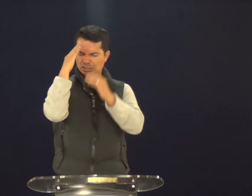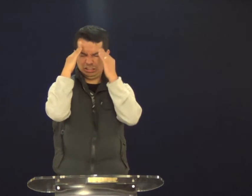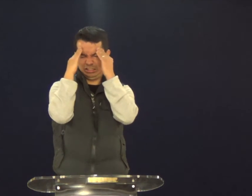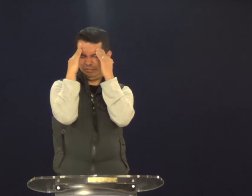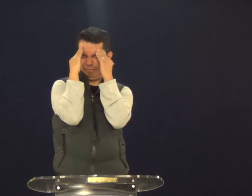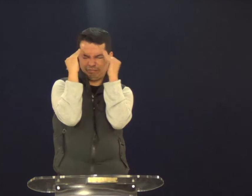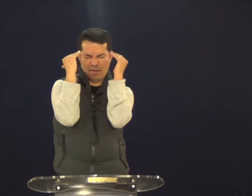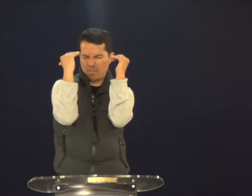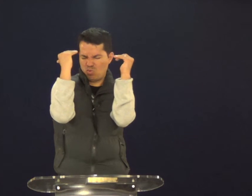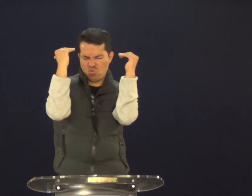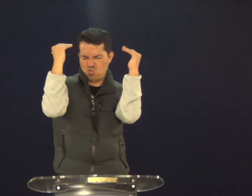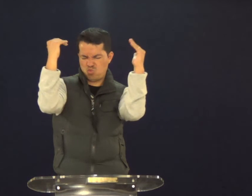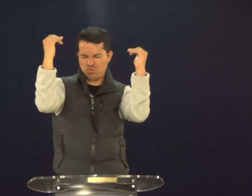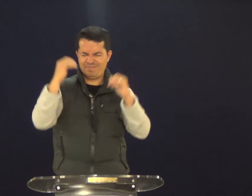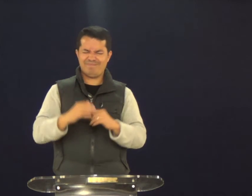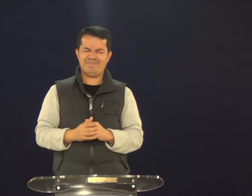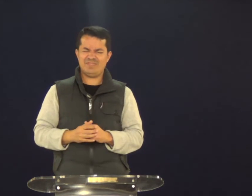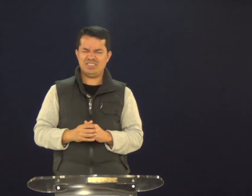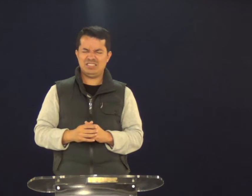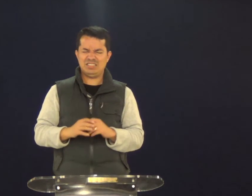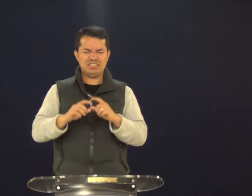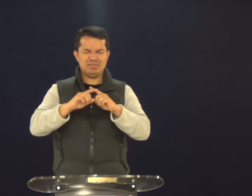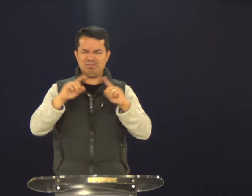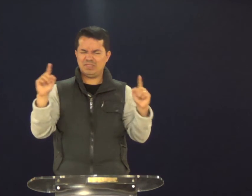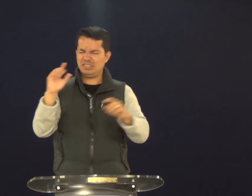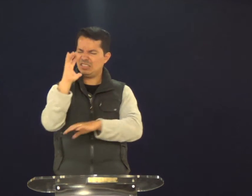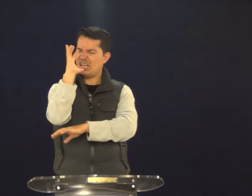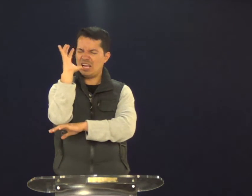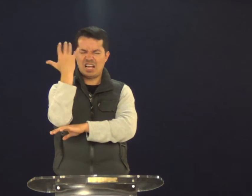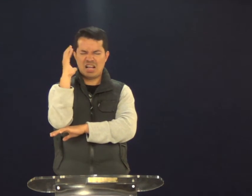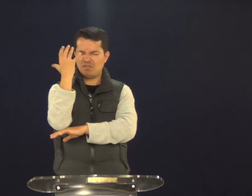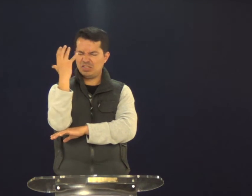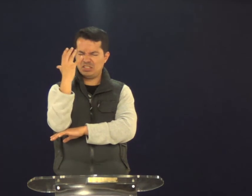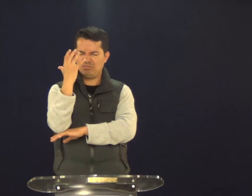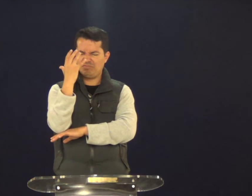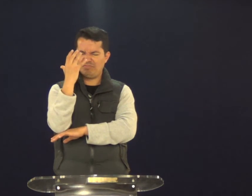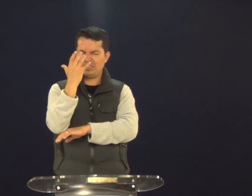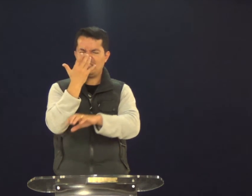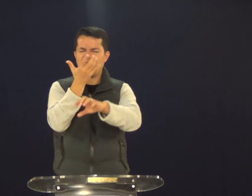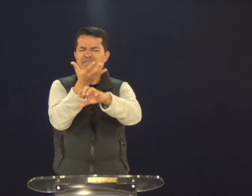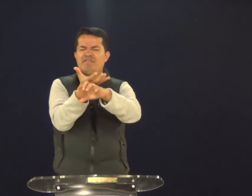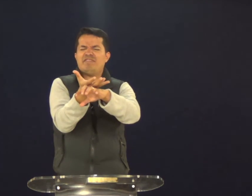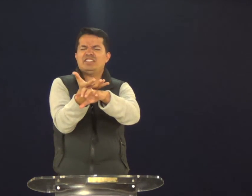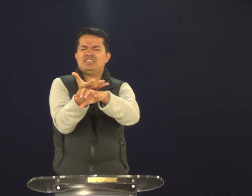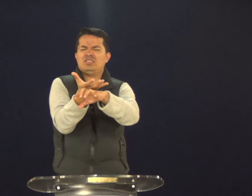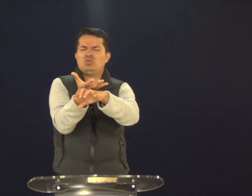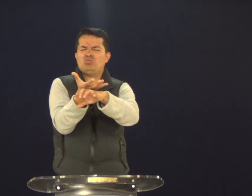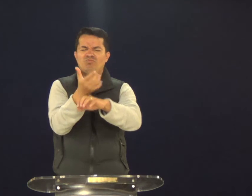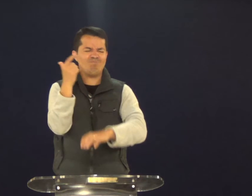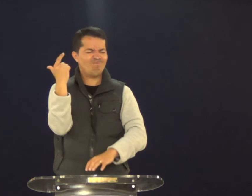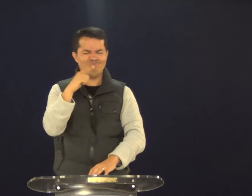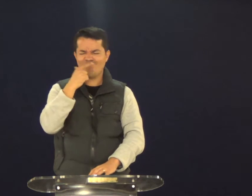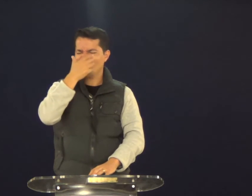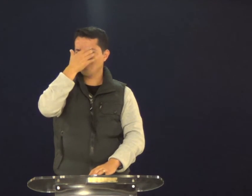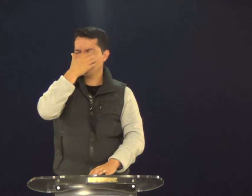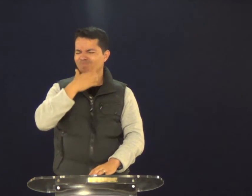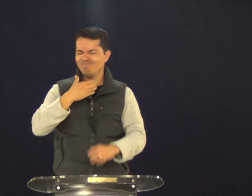graça, famosas árvores, árvores que são de verdade